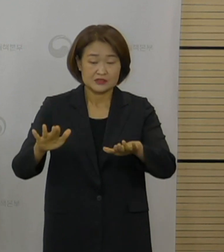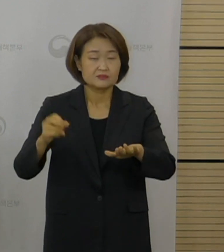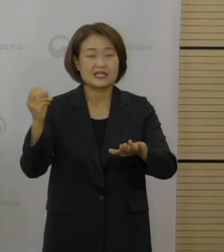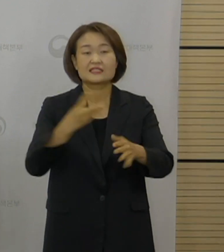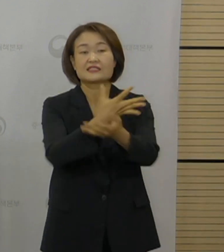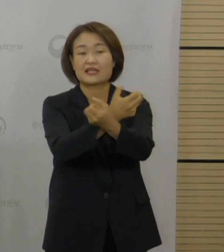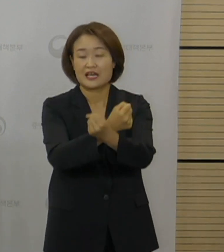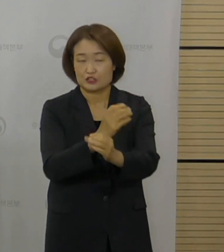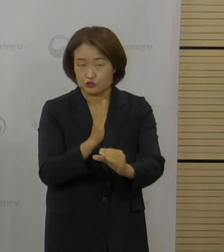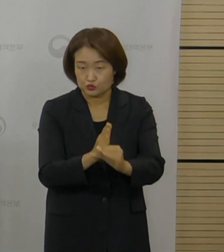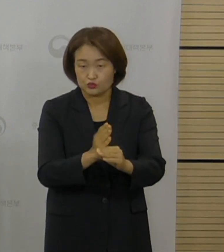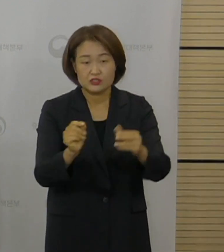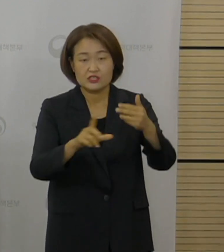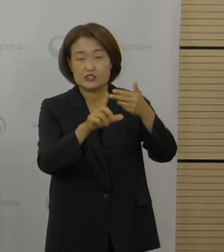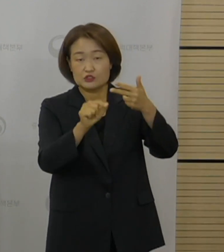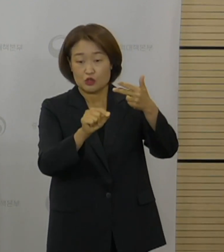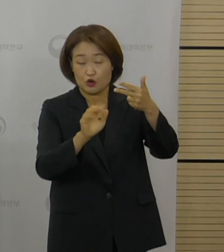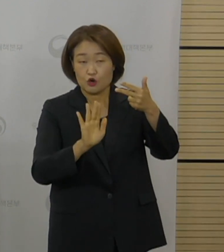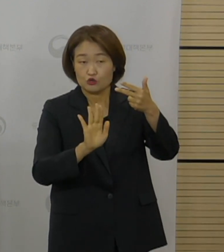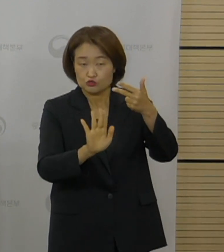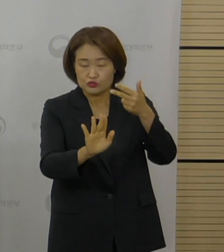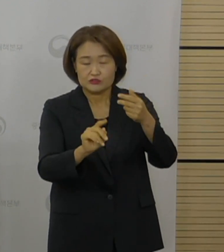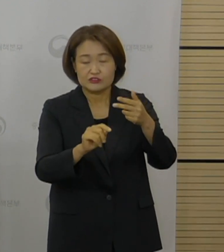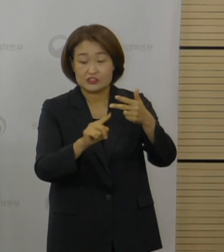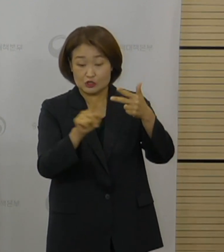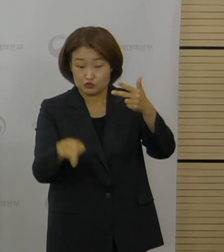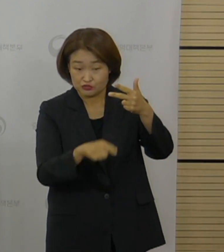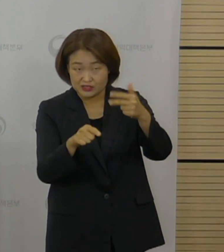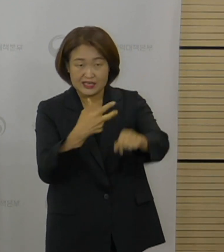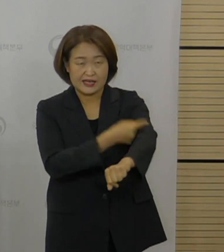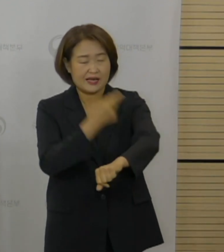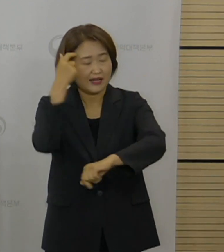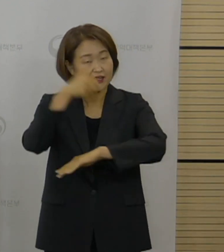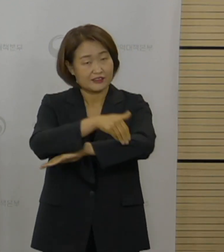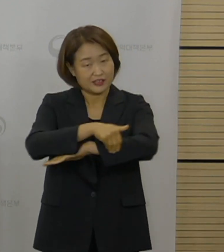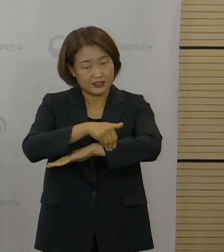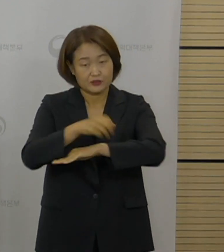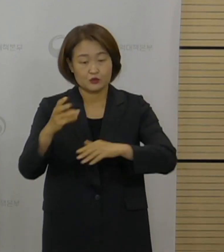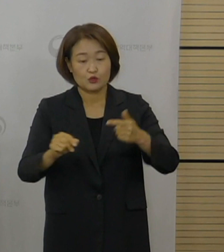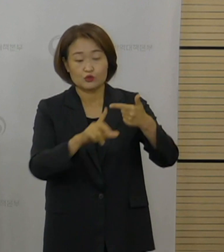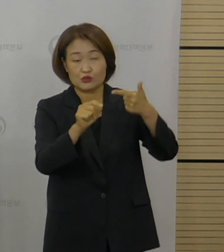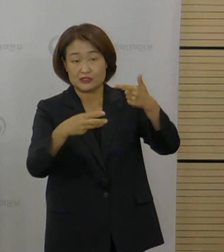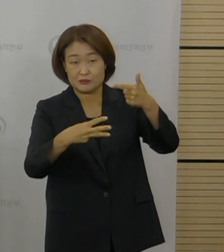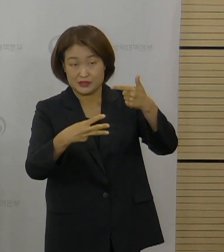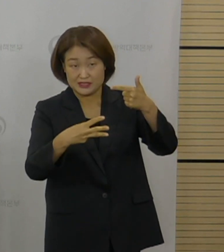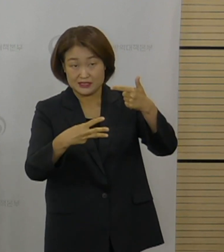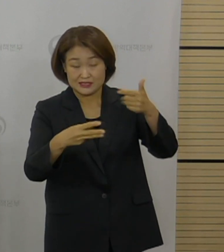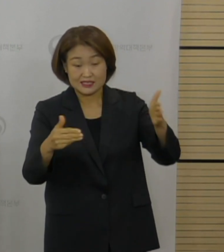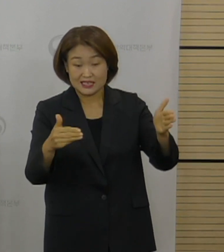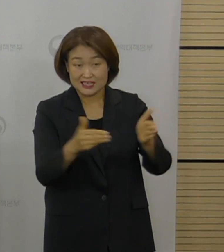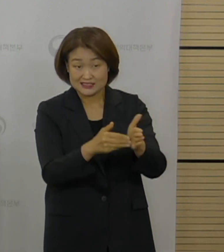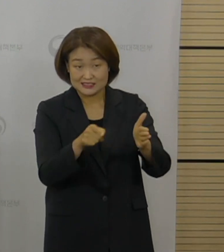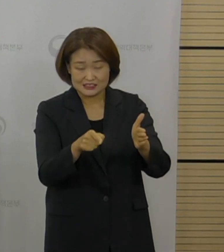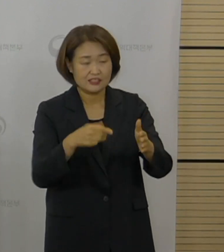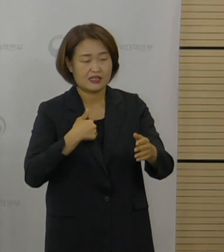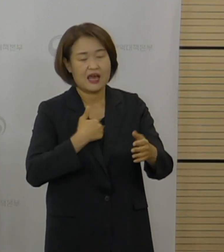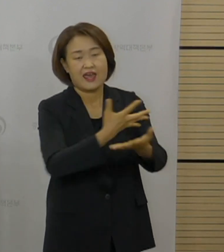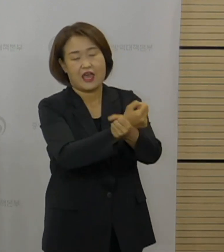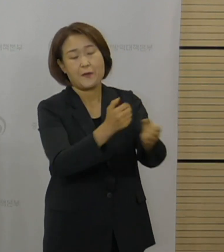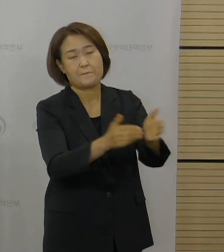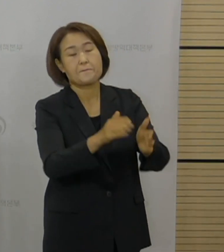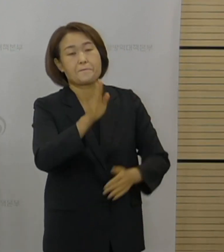7월 5일부터 접종을 진행할 예정입니다. 그 밖에 6월 3일까지 사전 예약 기간 중에 예약을 하셨지만